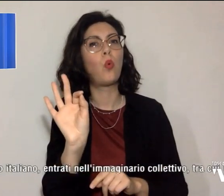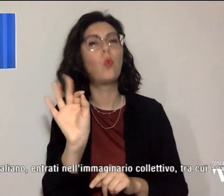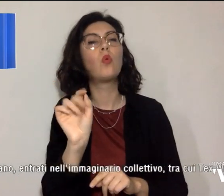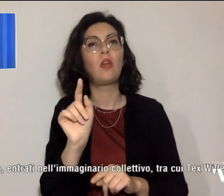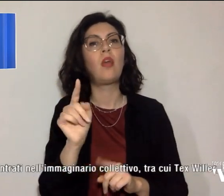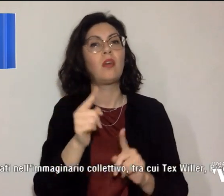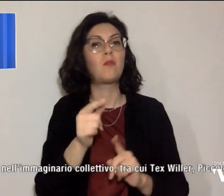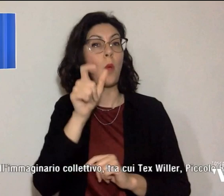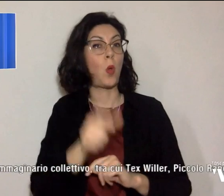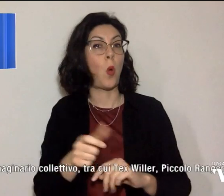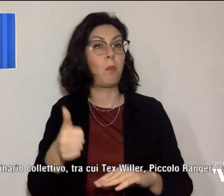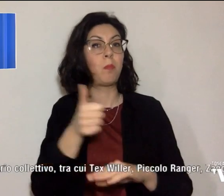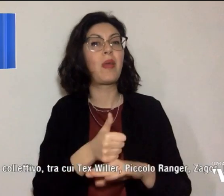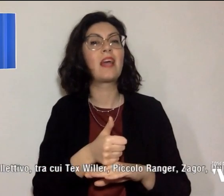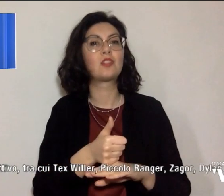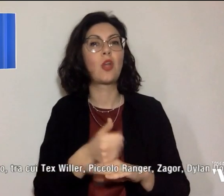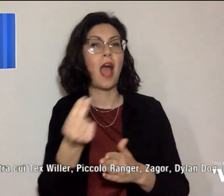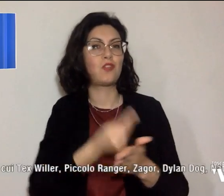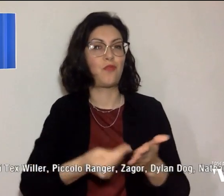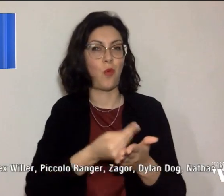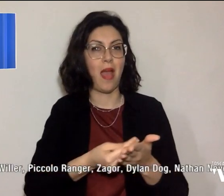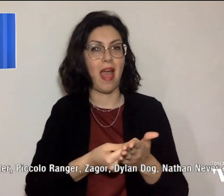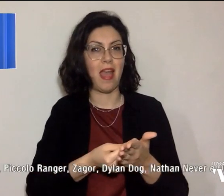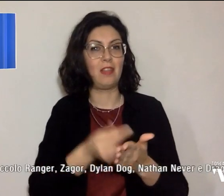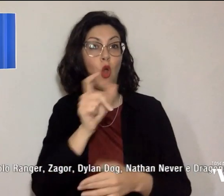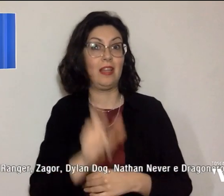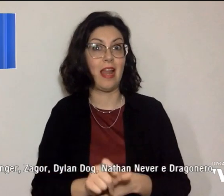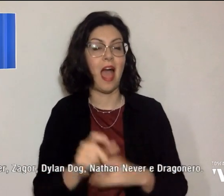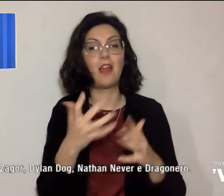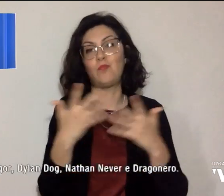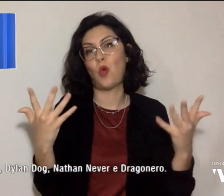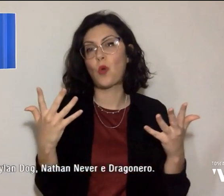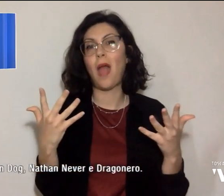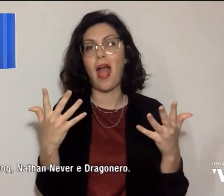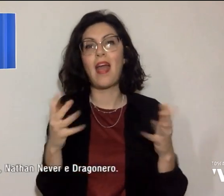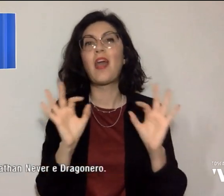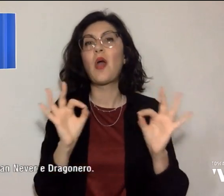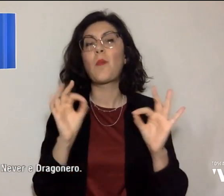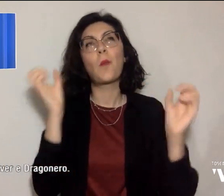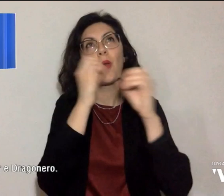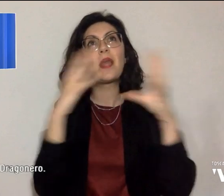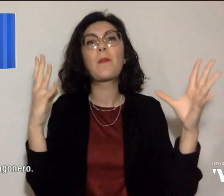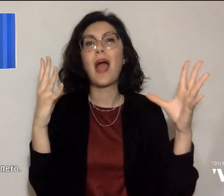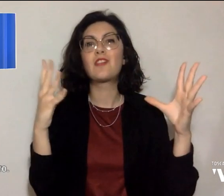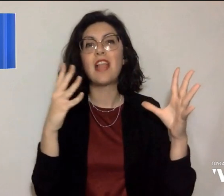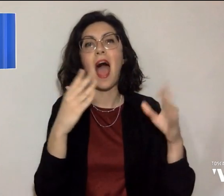personaggi del fumetto italiano che ormai sono entrati nell'immaginario collettivo tra questi Tex